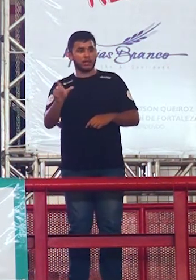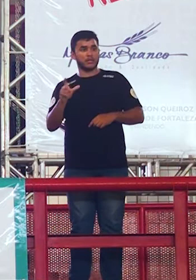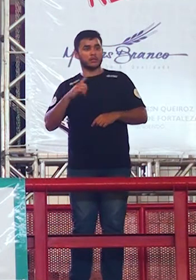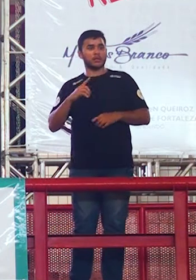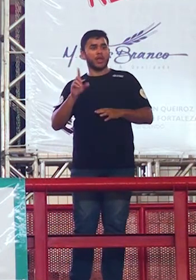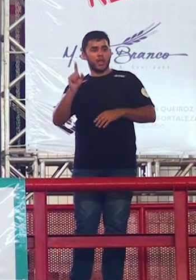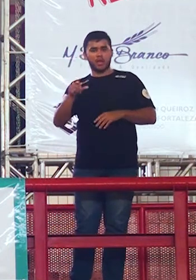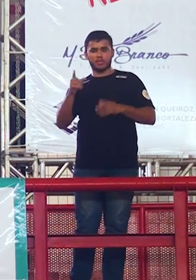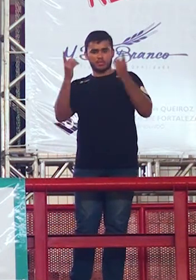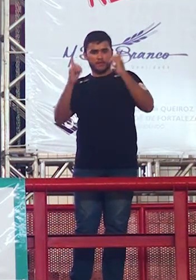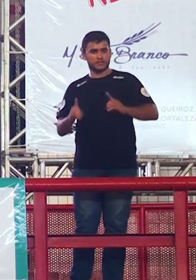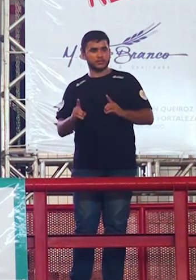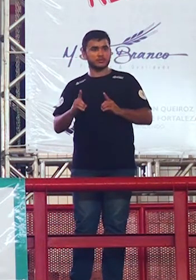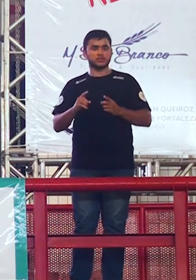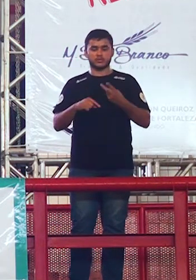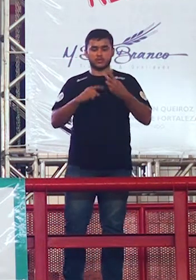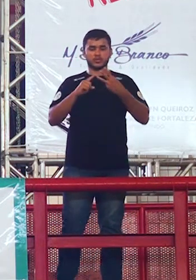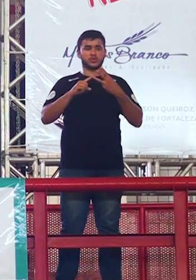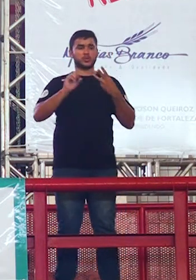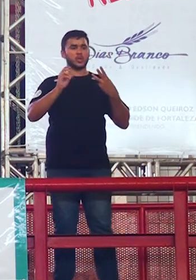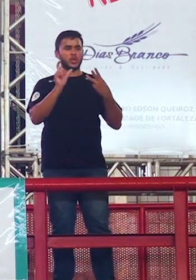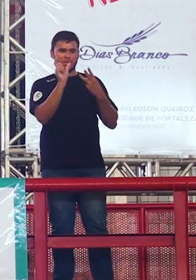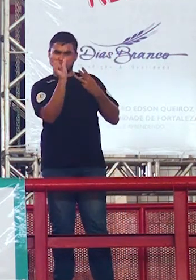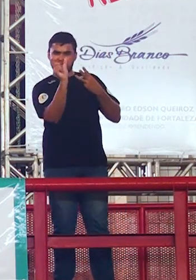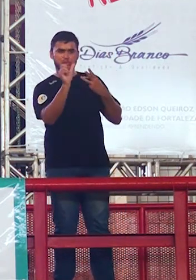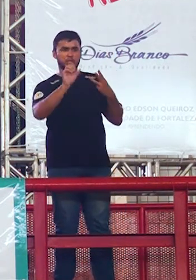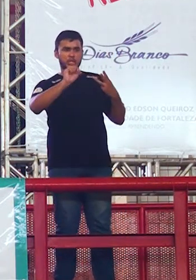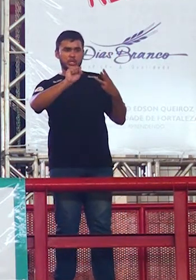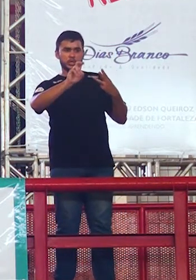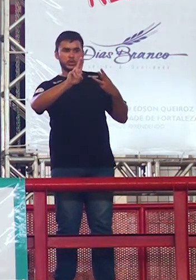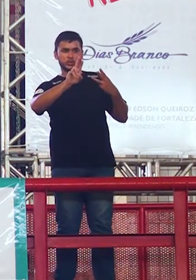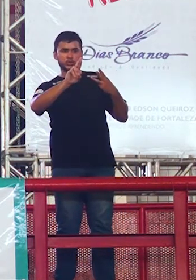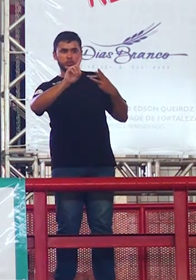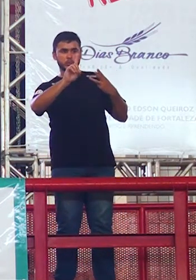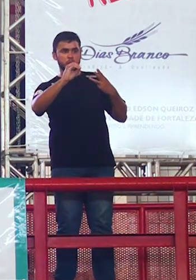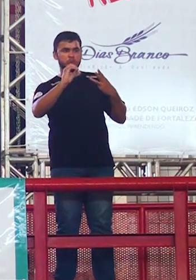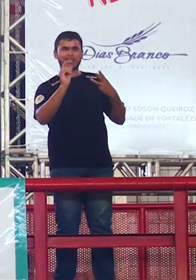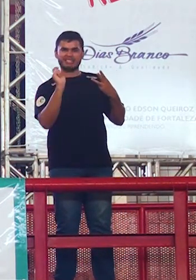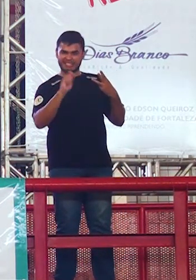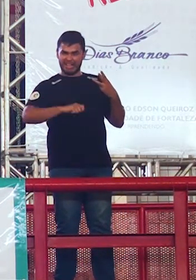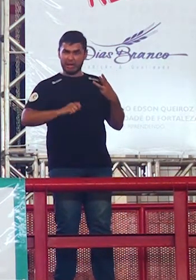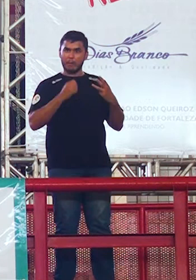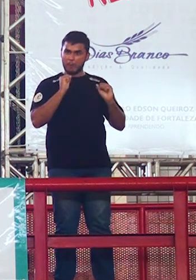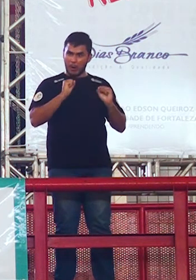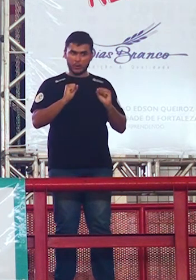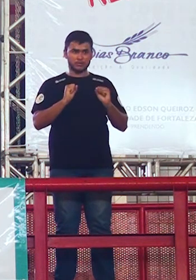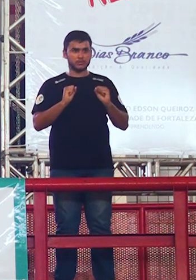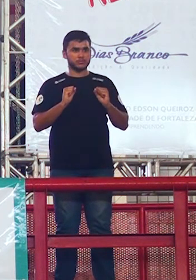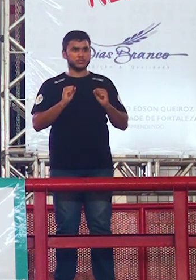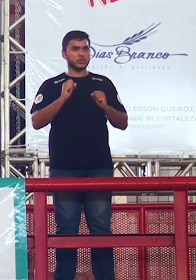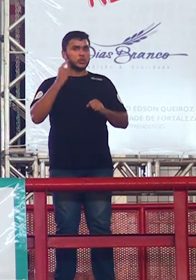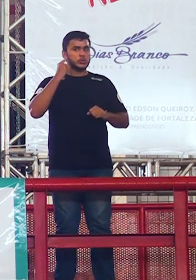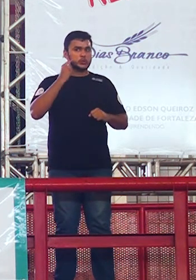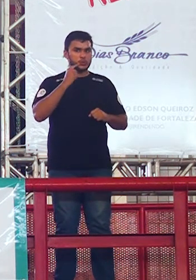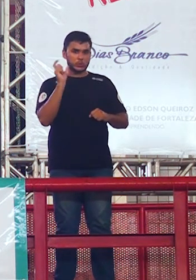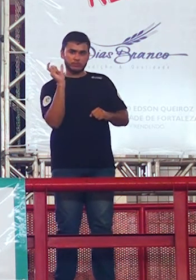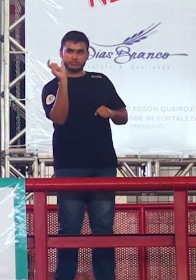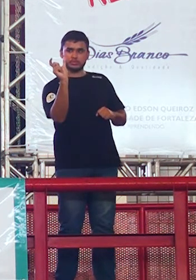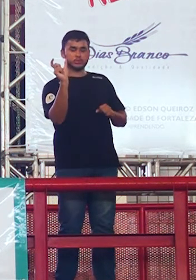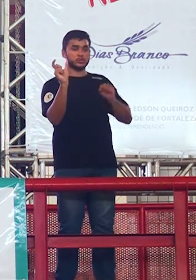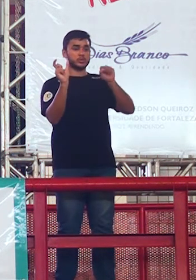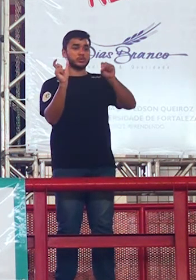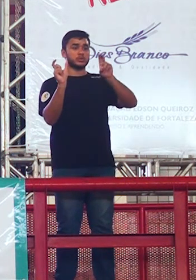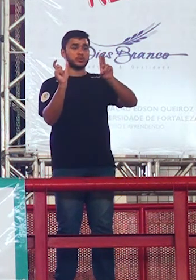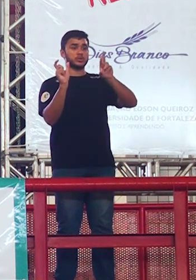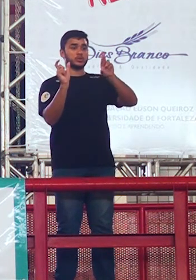audição surdo teve aluno que no desespero de não repetir palavras estava pensando até em botar